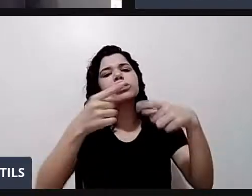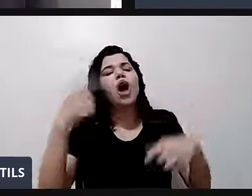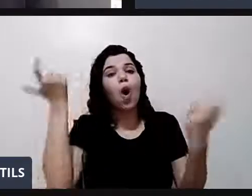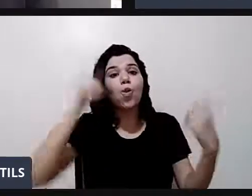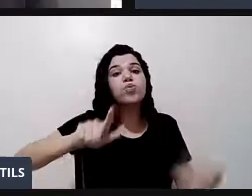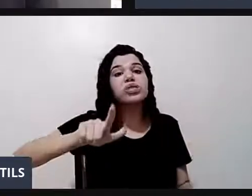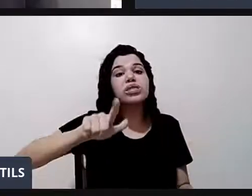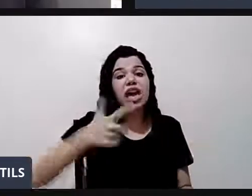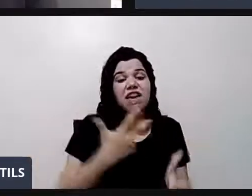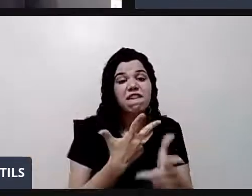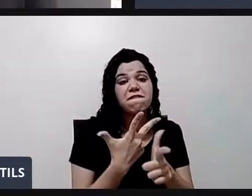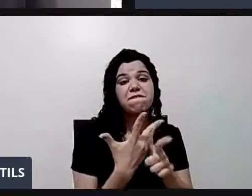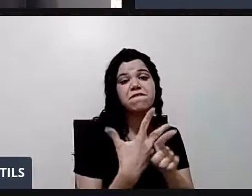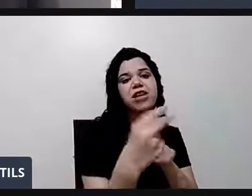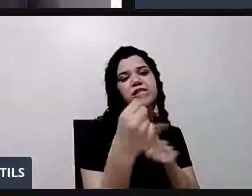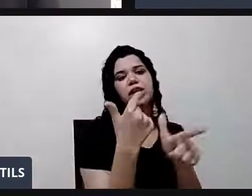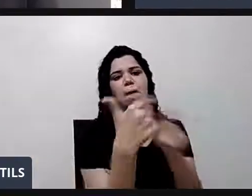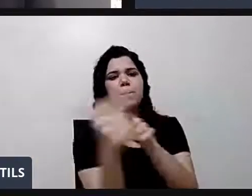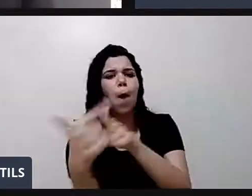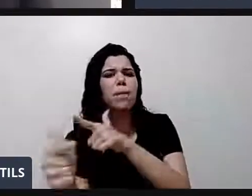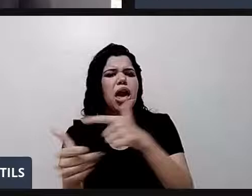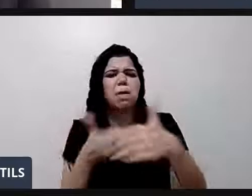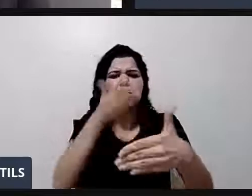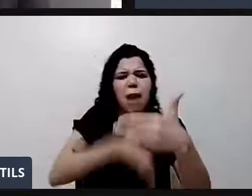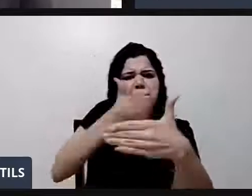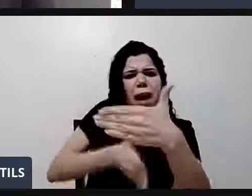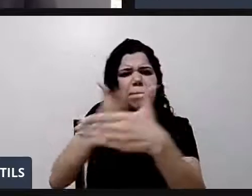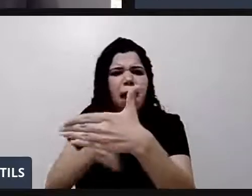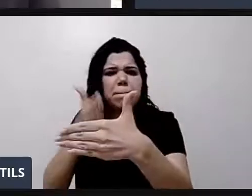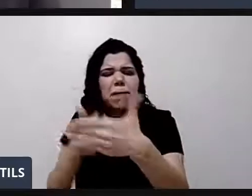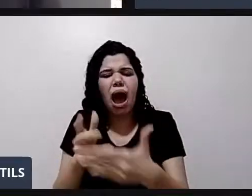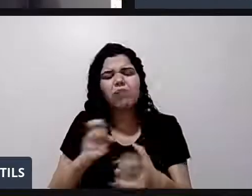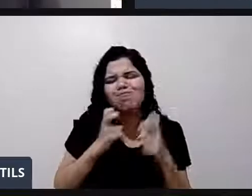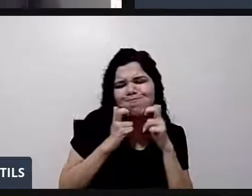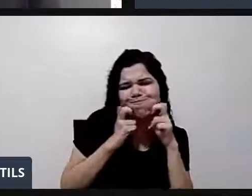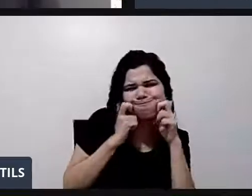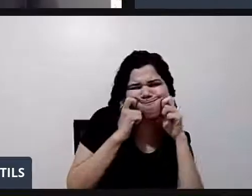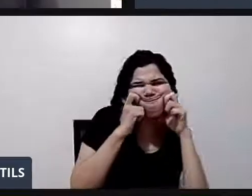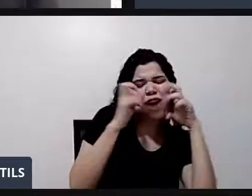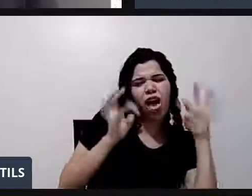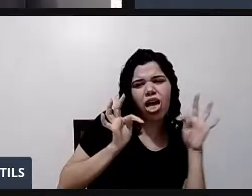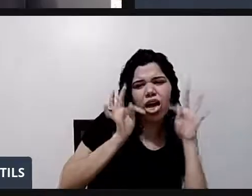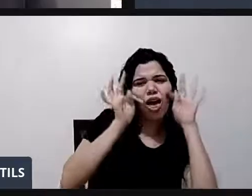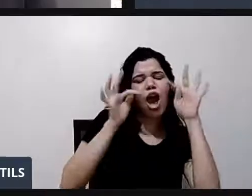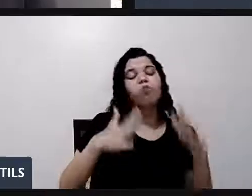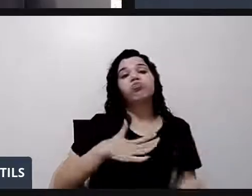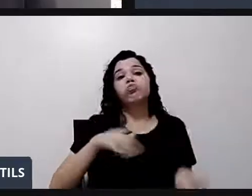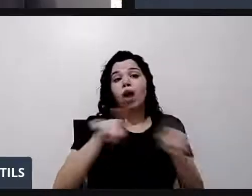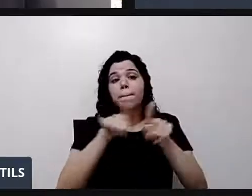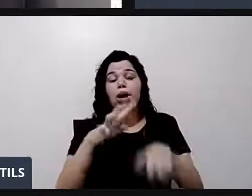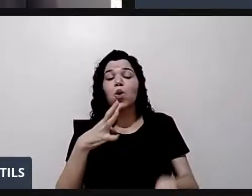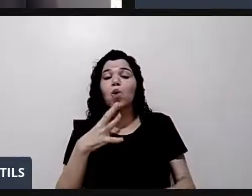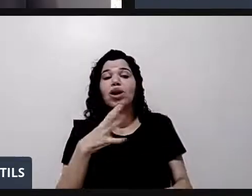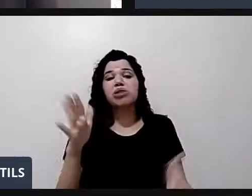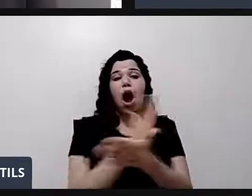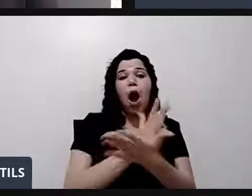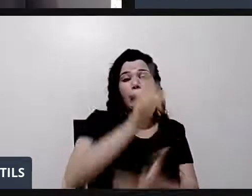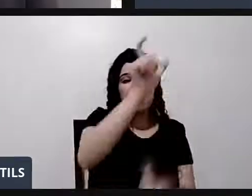medos. Superar bloqueios. Superar timidez. Eu conheço um monte de gente que, ele sozinho, não é nada.